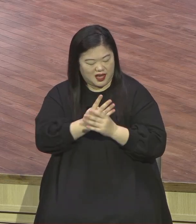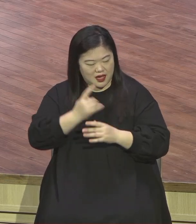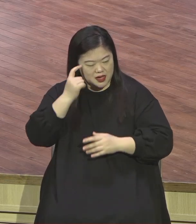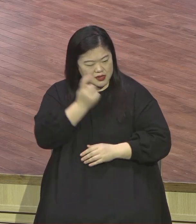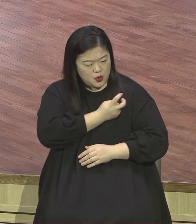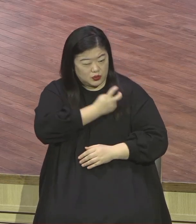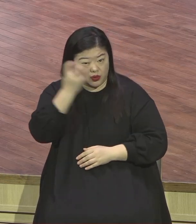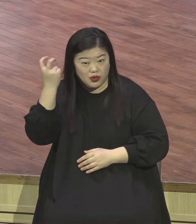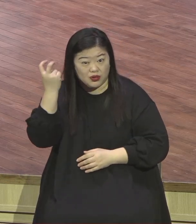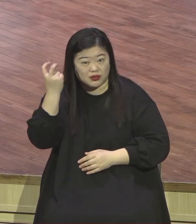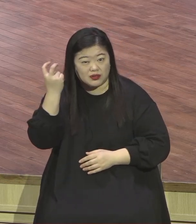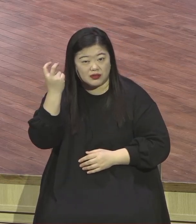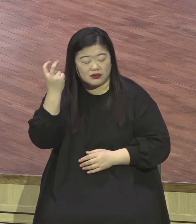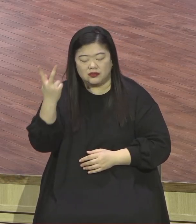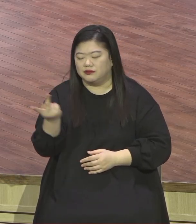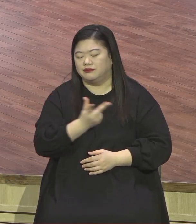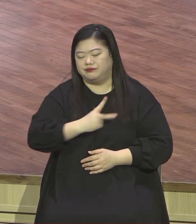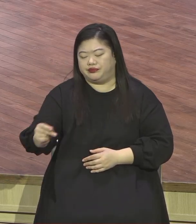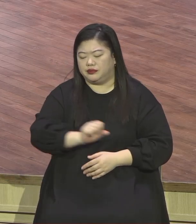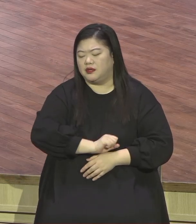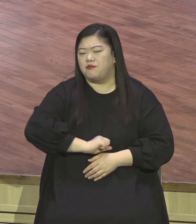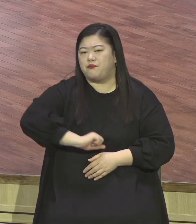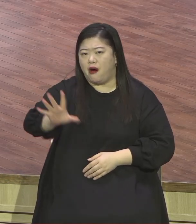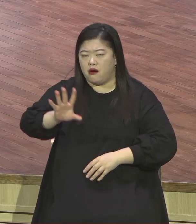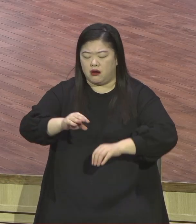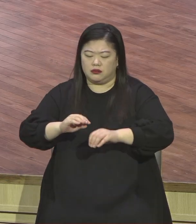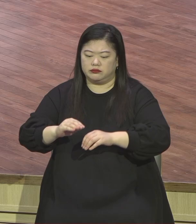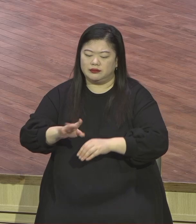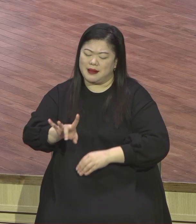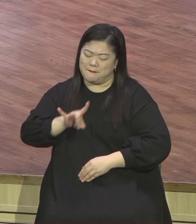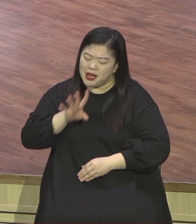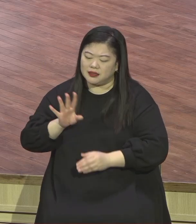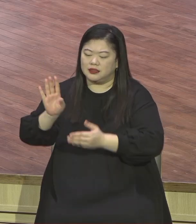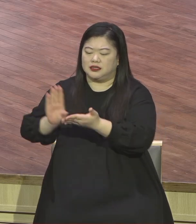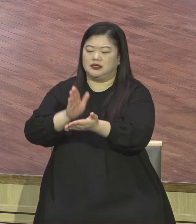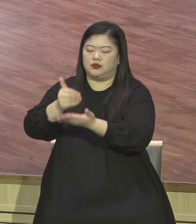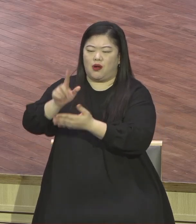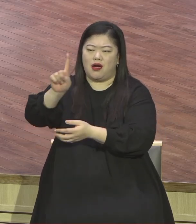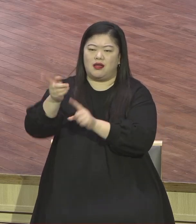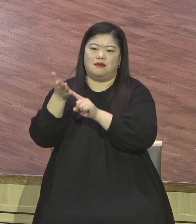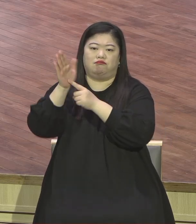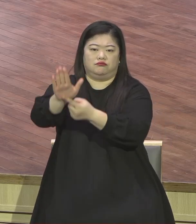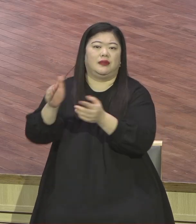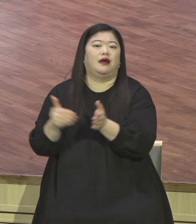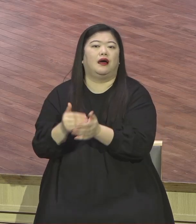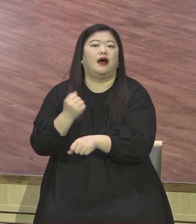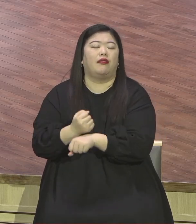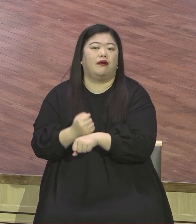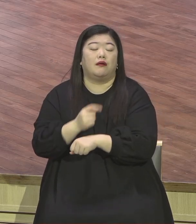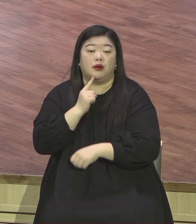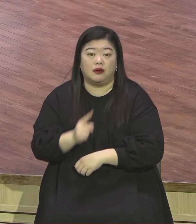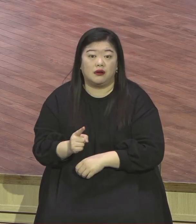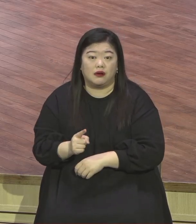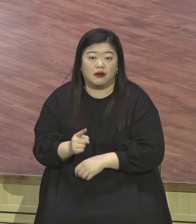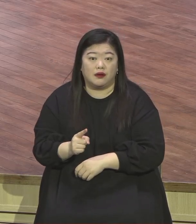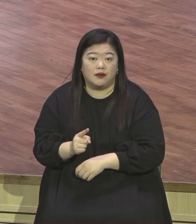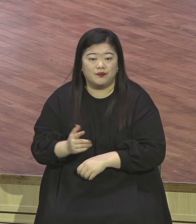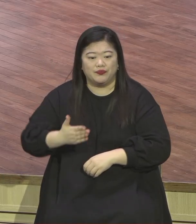사신다고 고백한다 이 말 내 안에 그리스도가 사신 것이라 이 무슨 말이에요 나는 새틀을 갖추었다 예트를 깨고